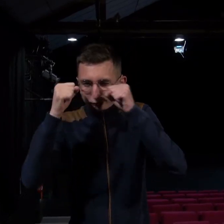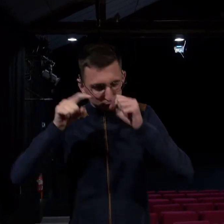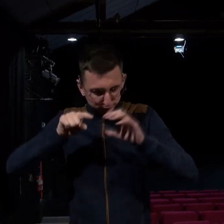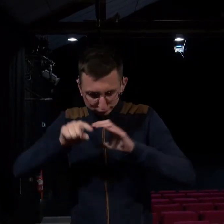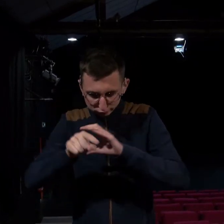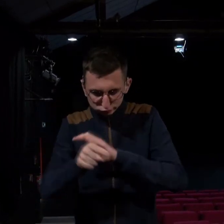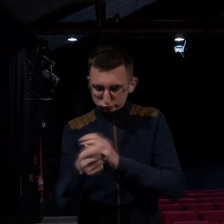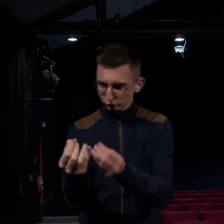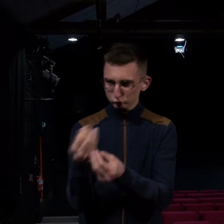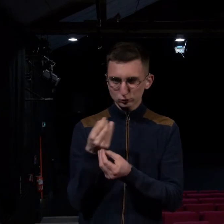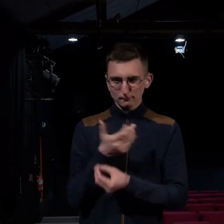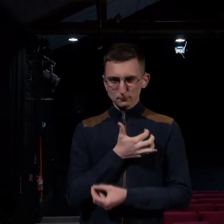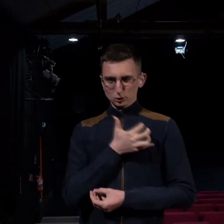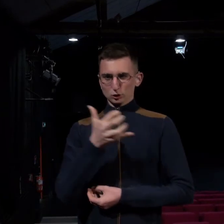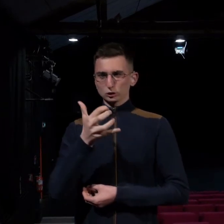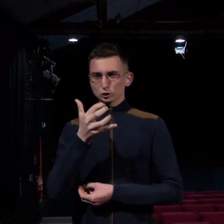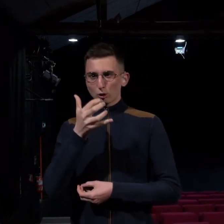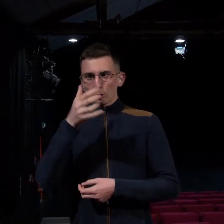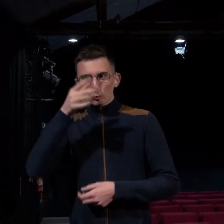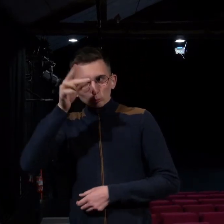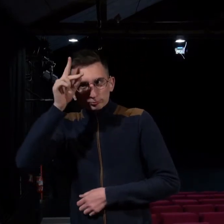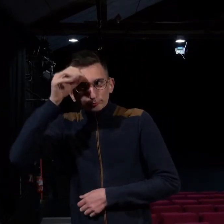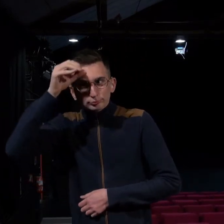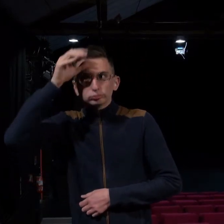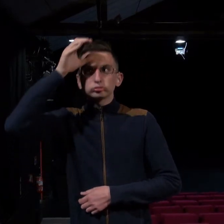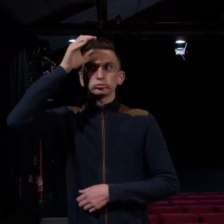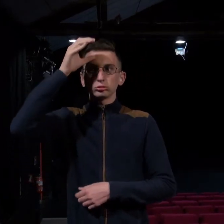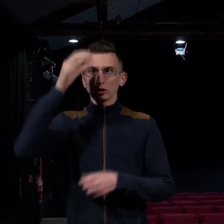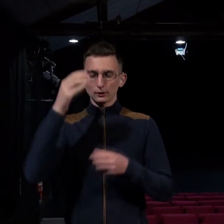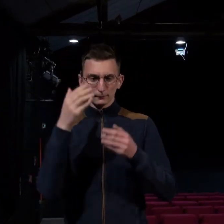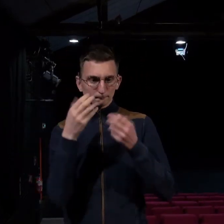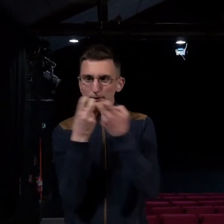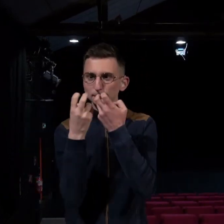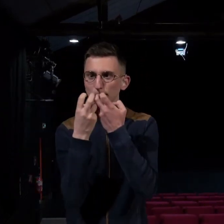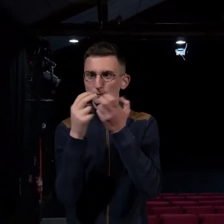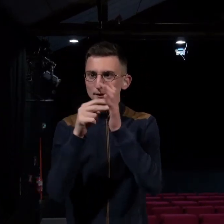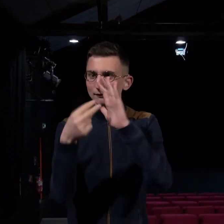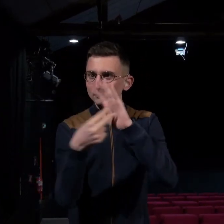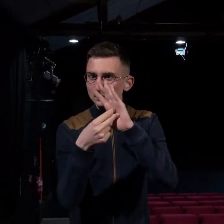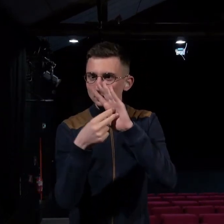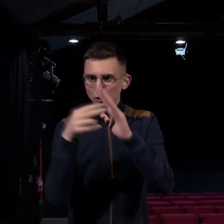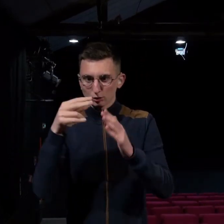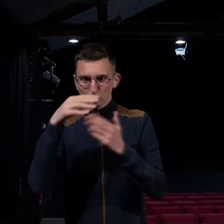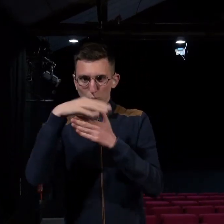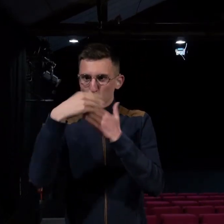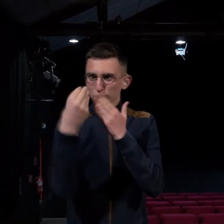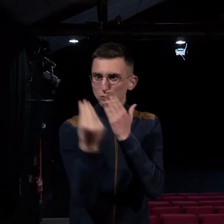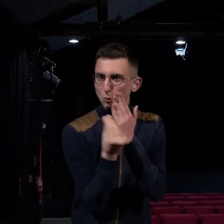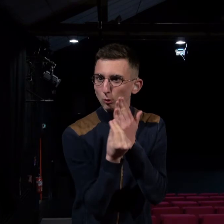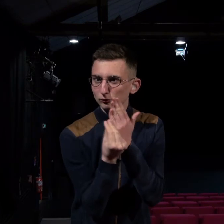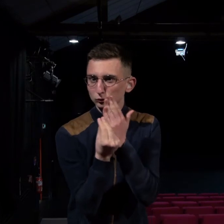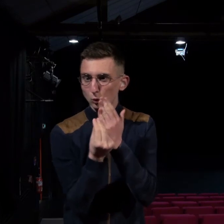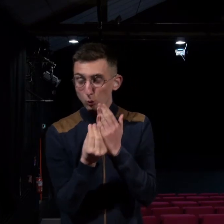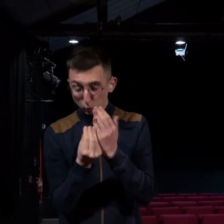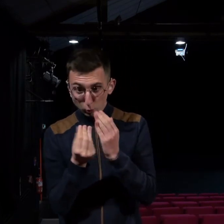et y découvrir de nouvelles richesses, acquérir un savoir. Par exemple, comment, en jouant avec une configuration de main,